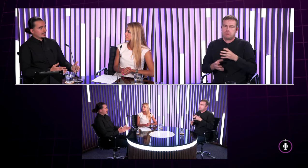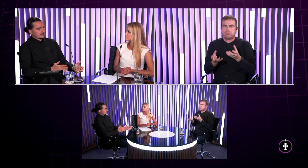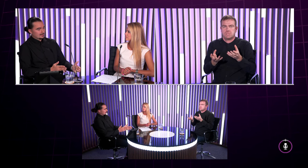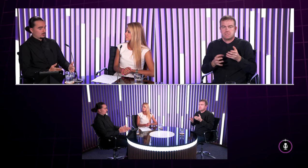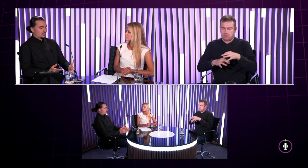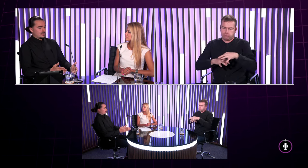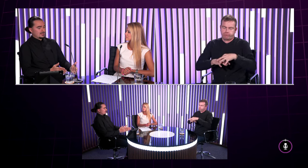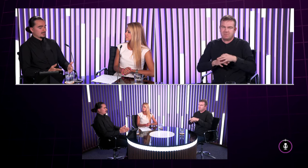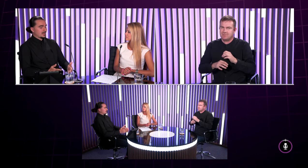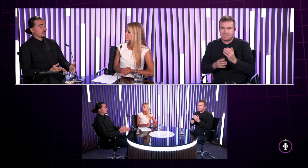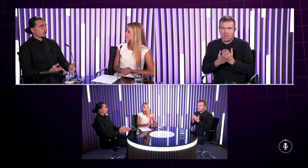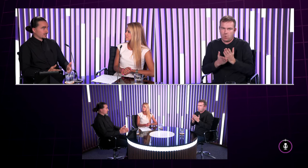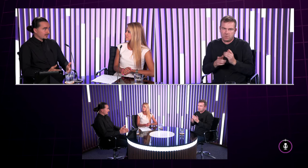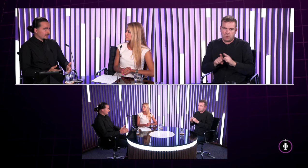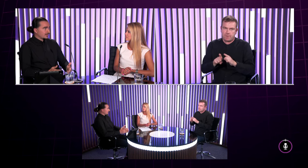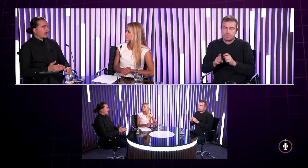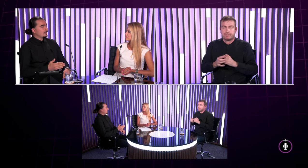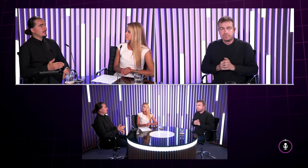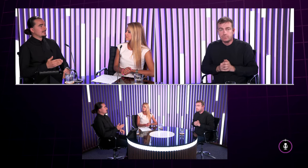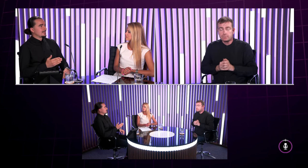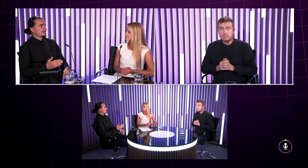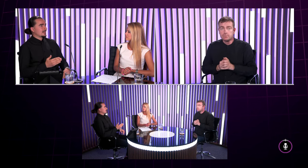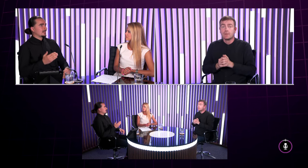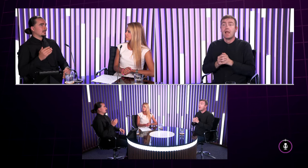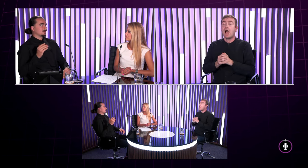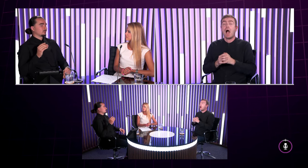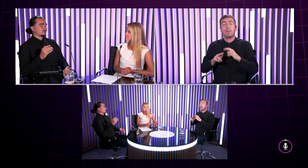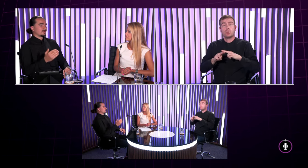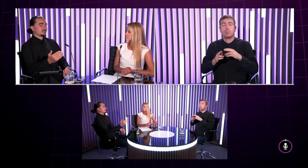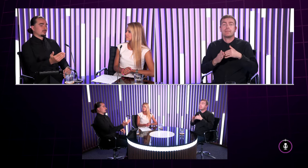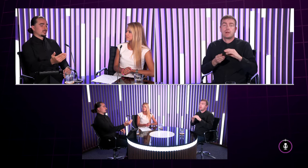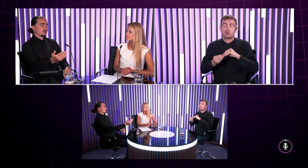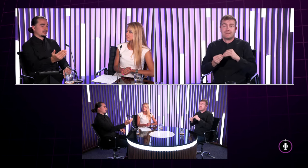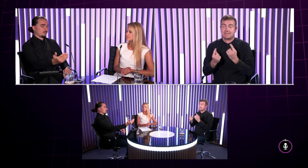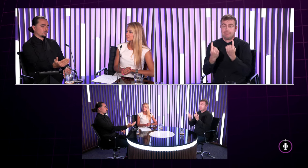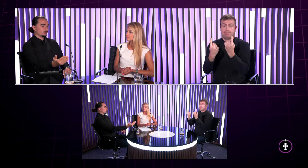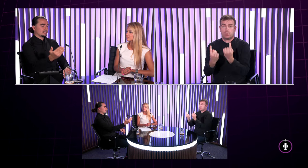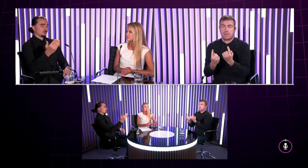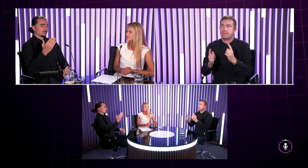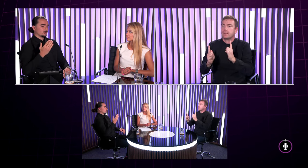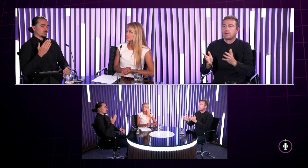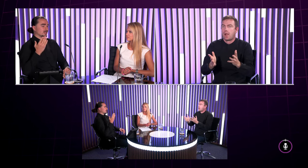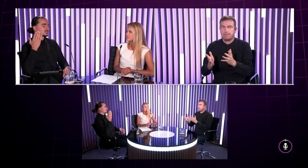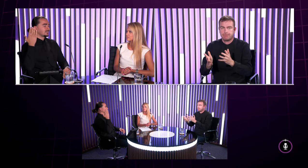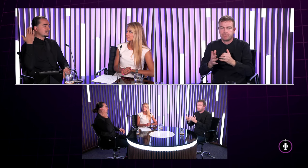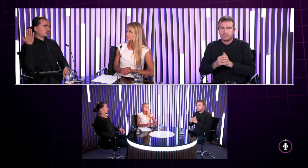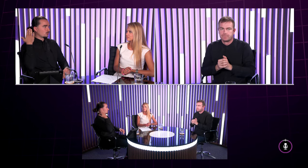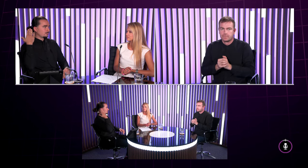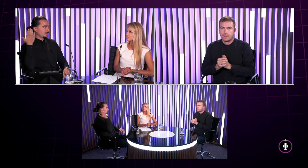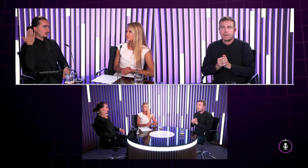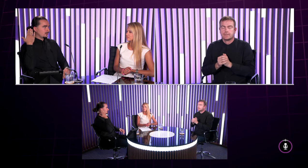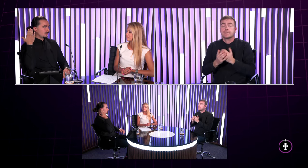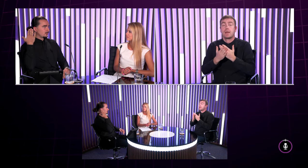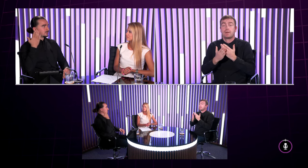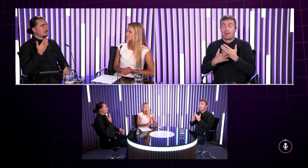ved možno keď sa tlmočník má niekde správne postaviť aby nestal aby sa nepozeral nepočujúci na toho tlmočníka a že za ním je